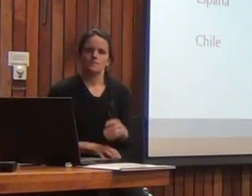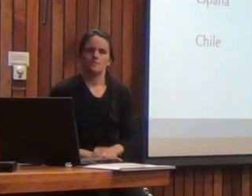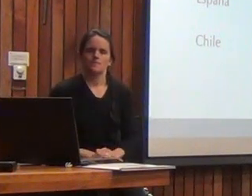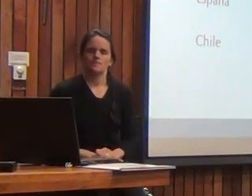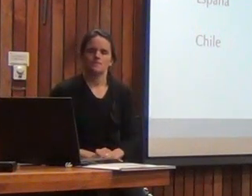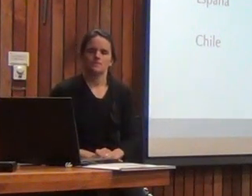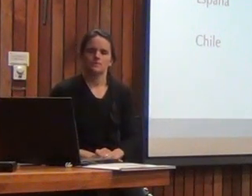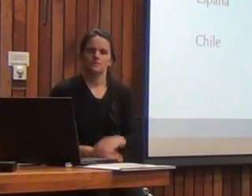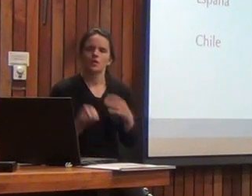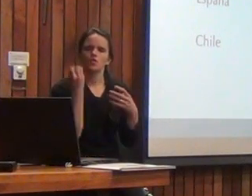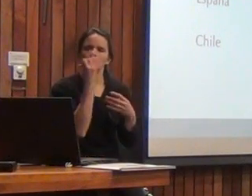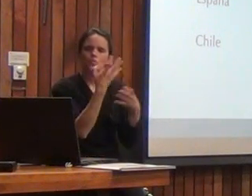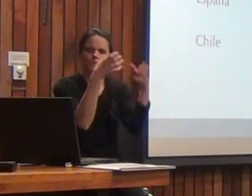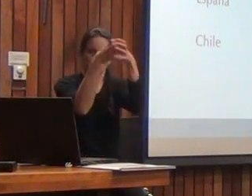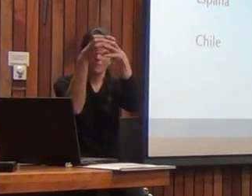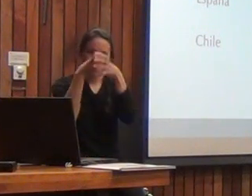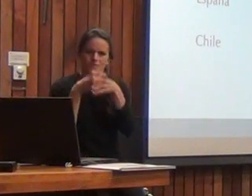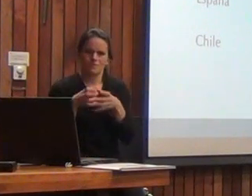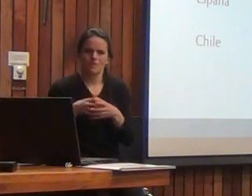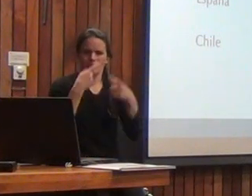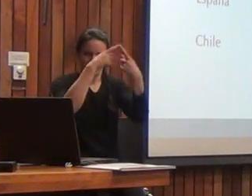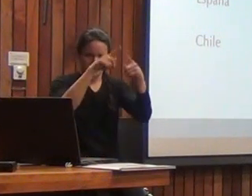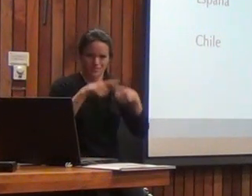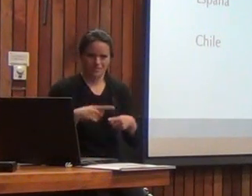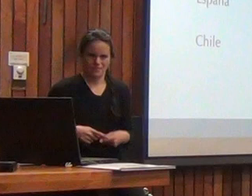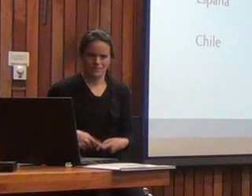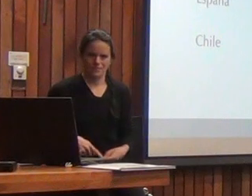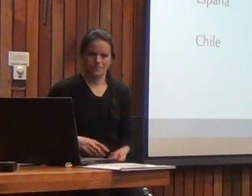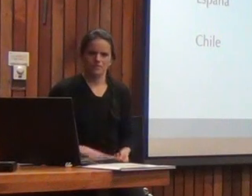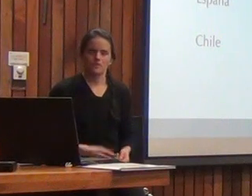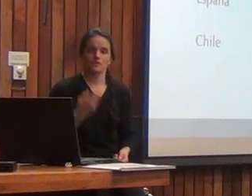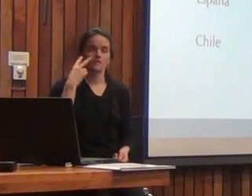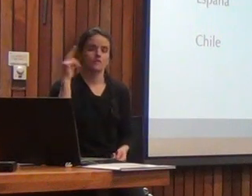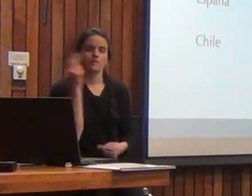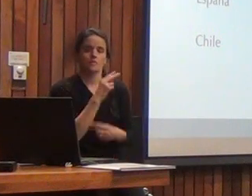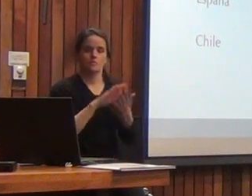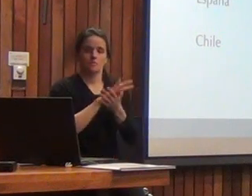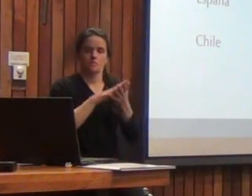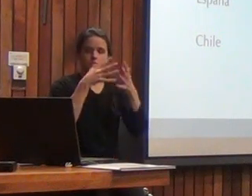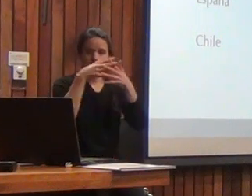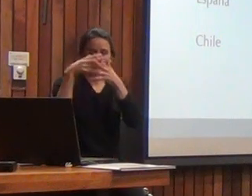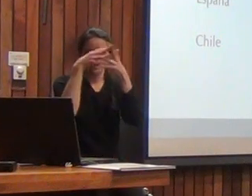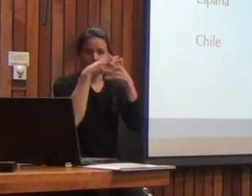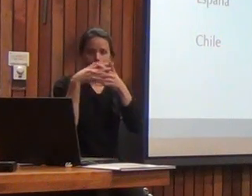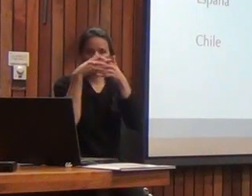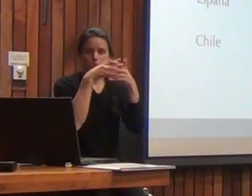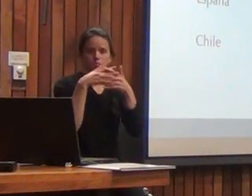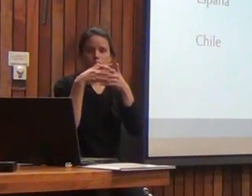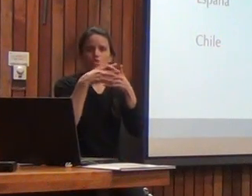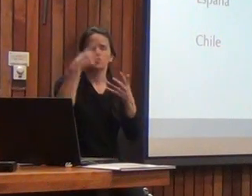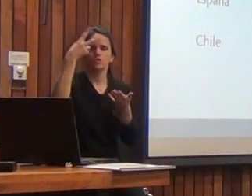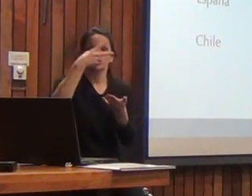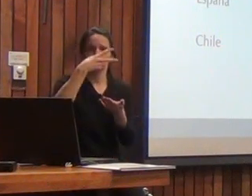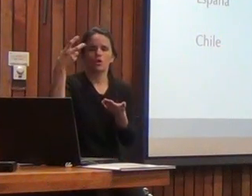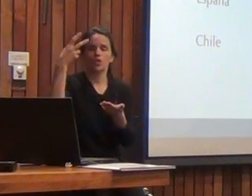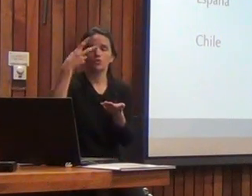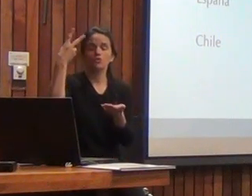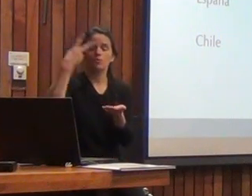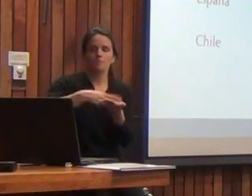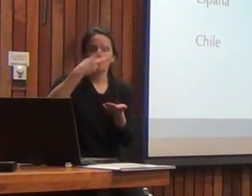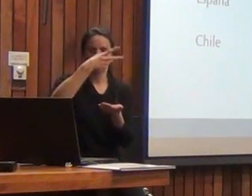el número muestral de cada una de ellas es bastante distinto si nos fijamos por ejemplo Estados Unidos incluye una muestra de 2200